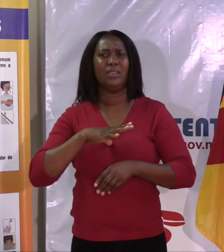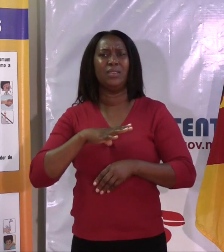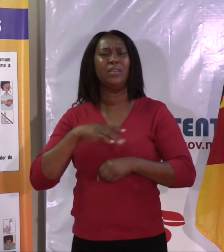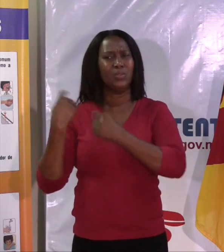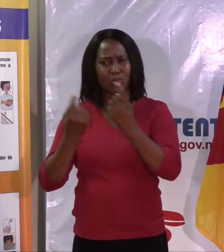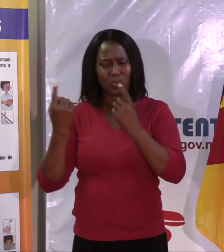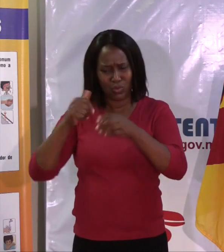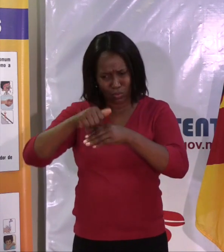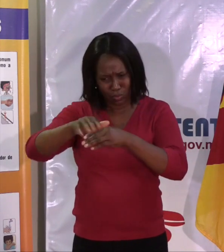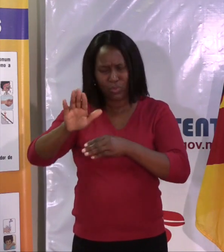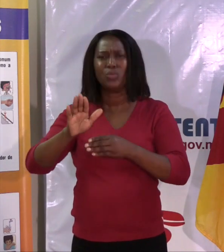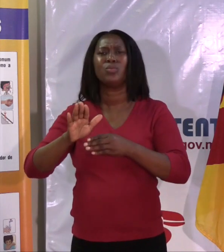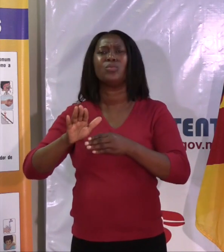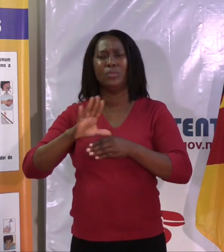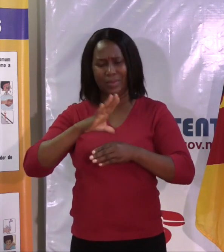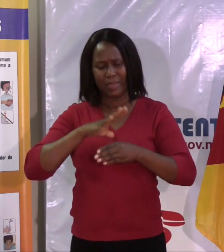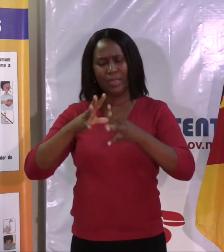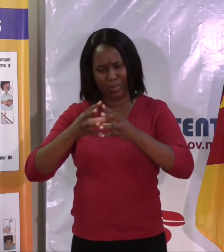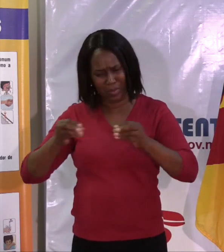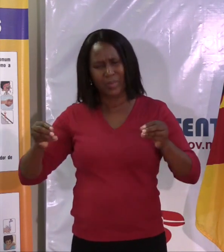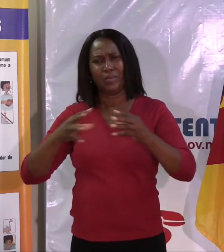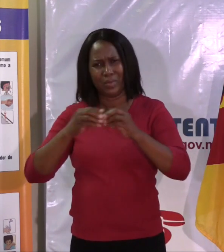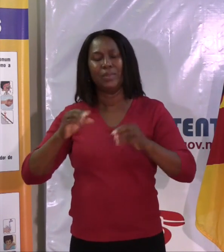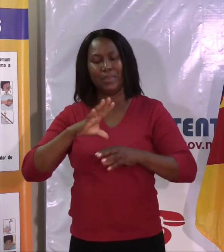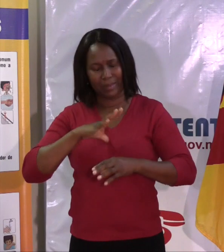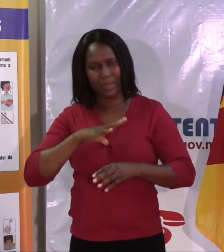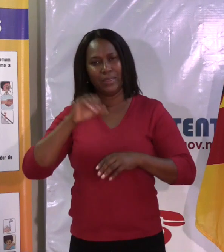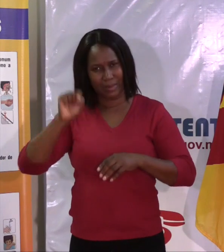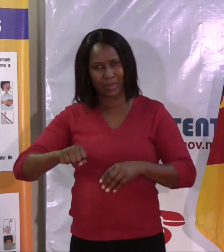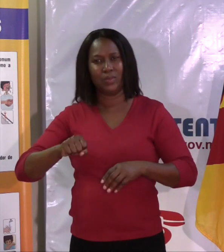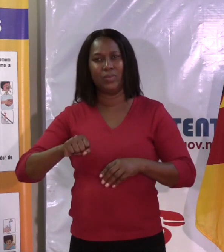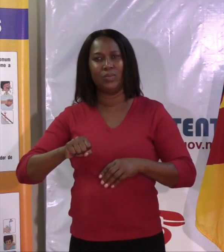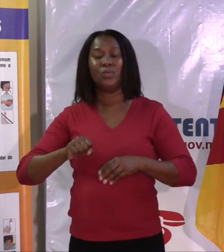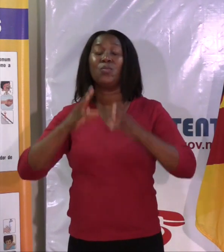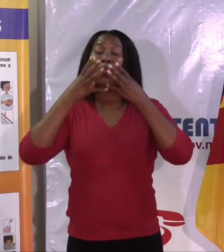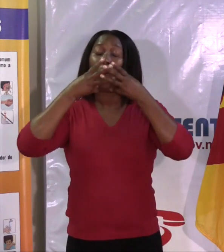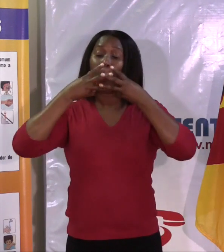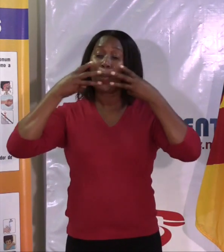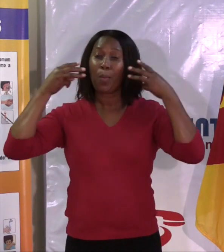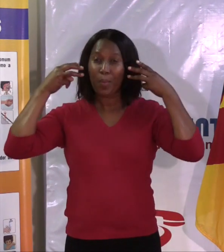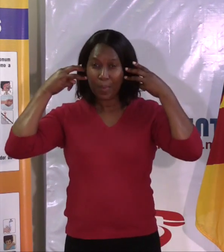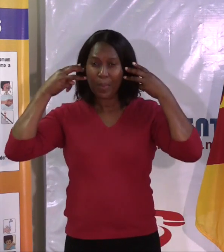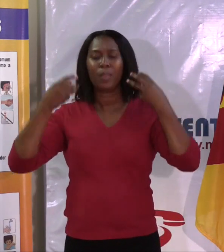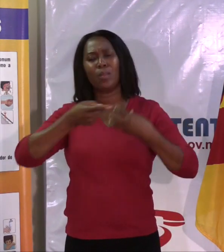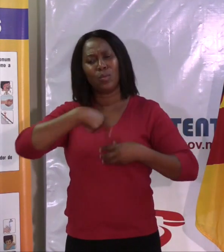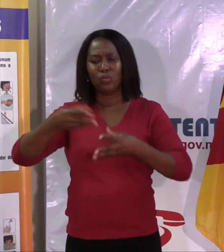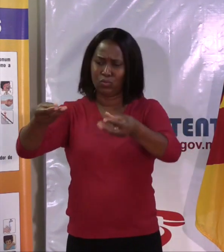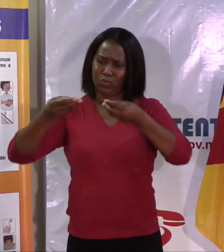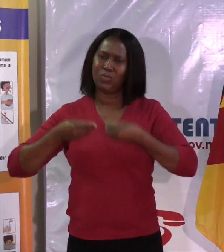continuar a desinfecção de em relação às máscaras, dizer que nós recebemos muitas máscaras, nunca tivemos ruptura